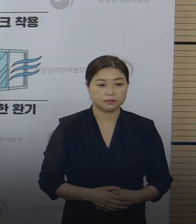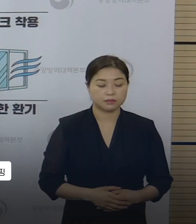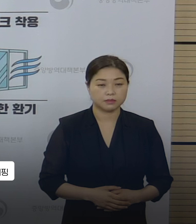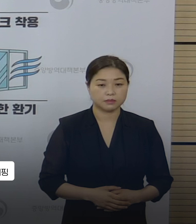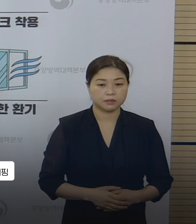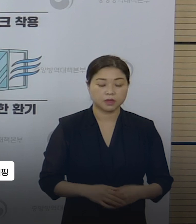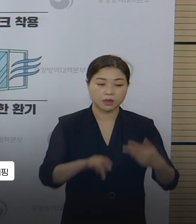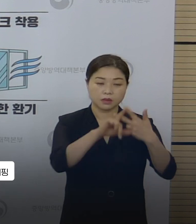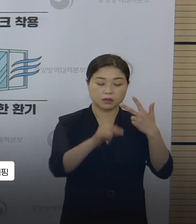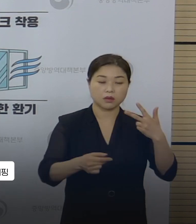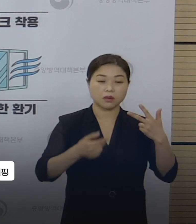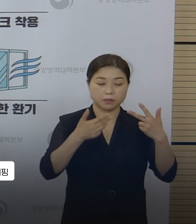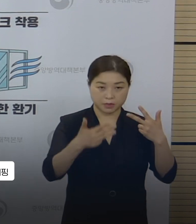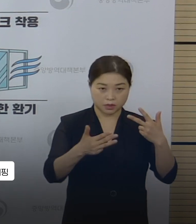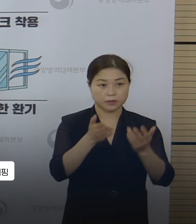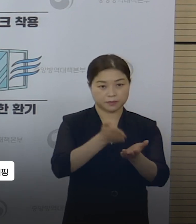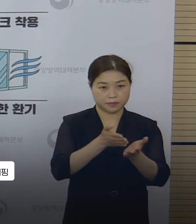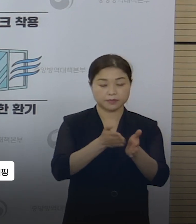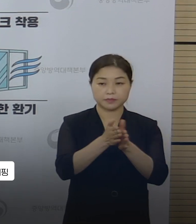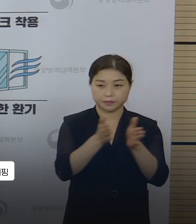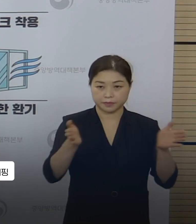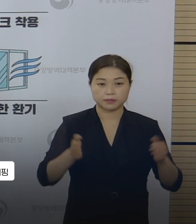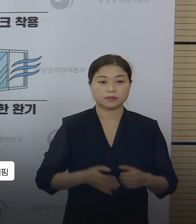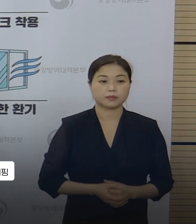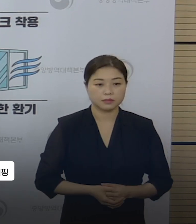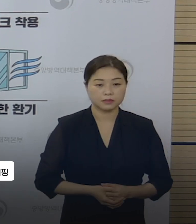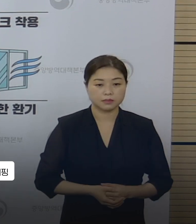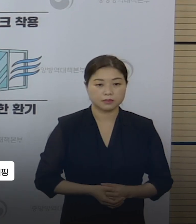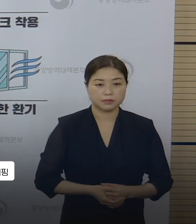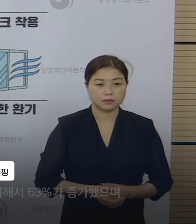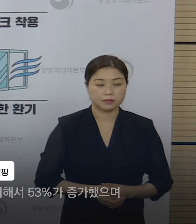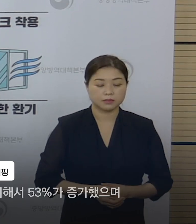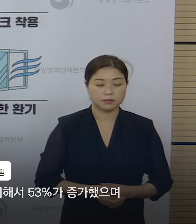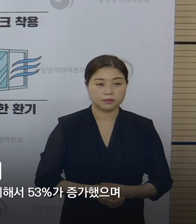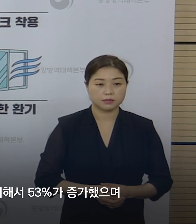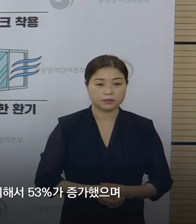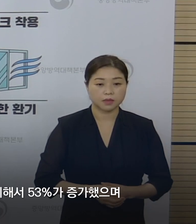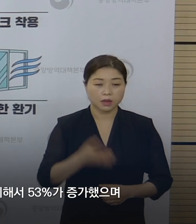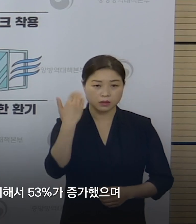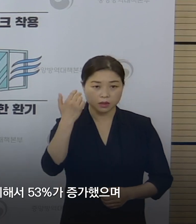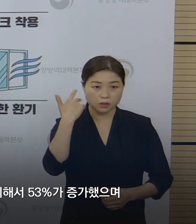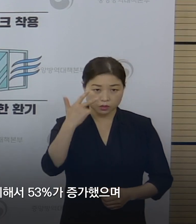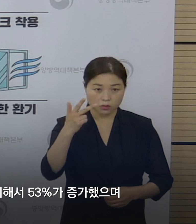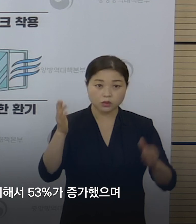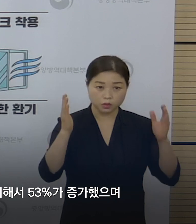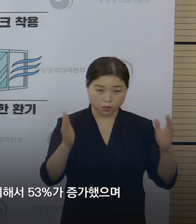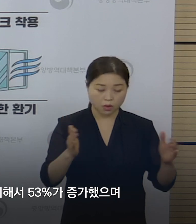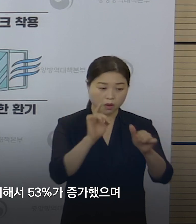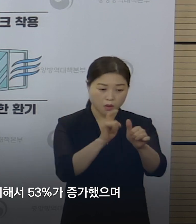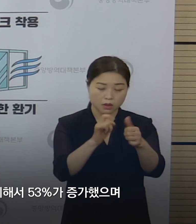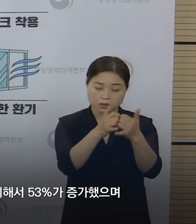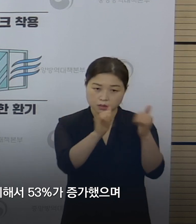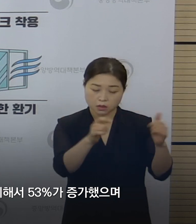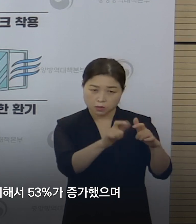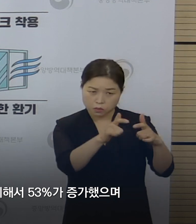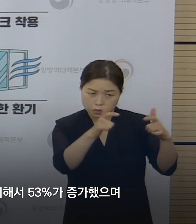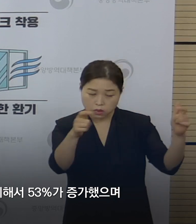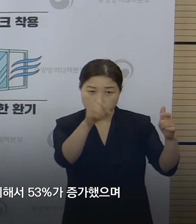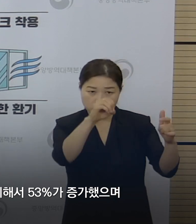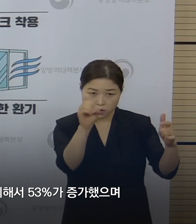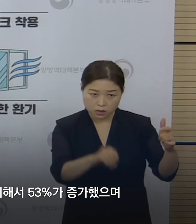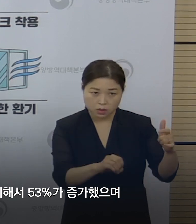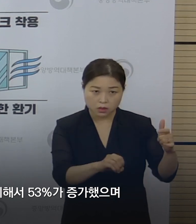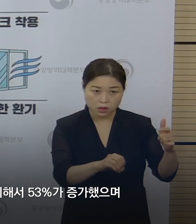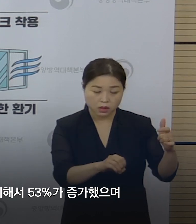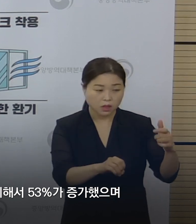7월 8일 정례 브리핑을 시작하도록 하겠습니다. 최근 1주간 확진자의 증가율이 이전